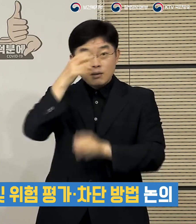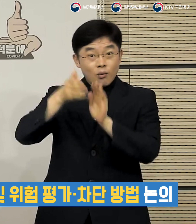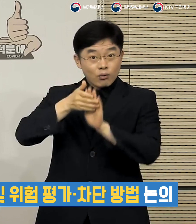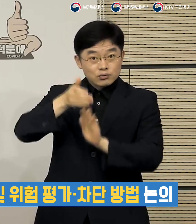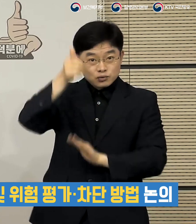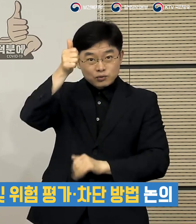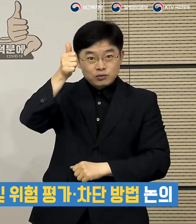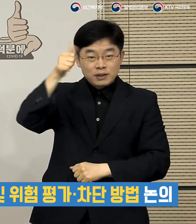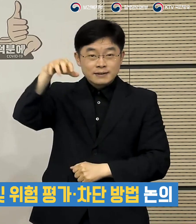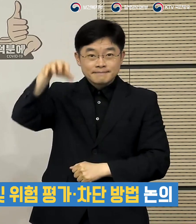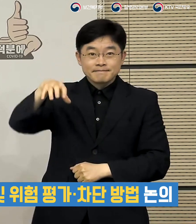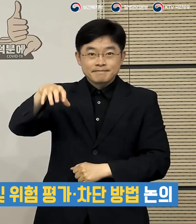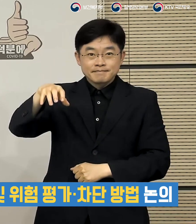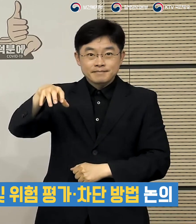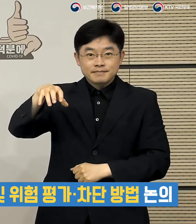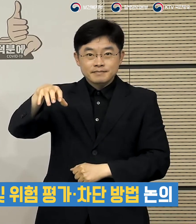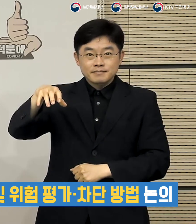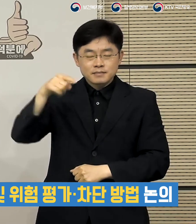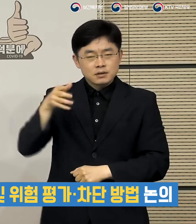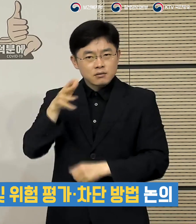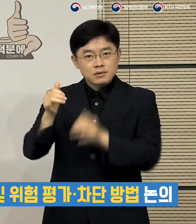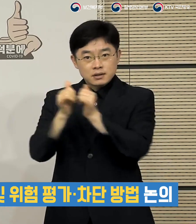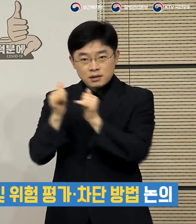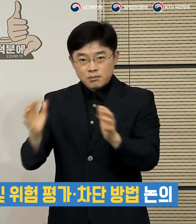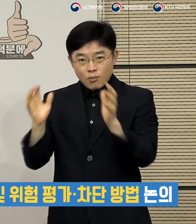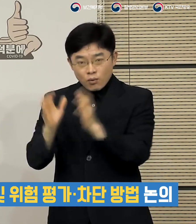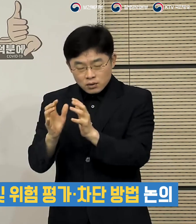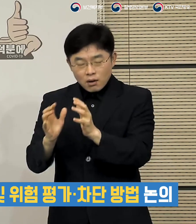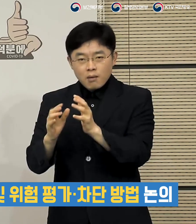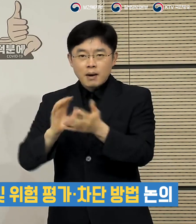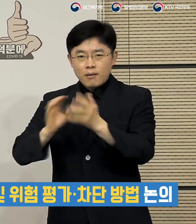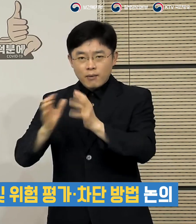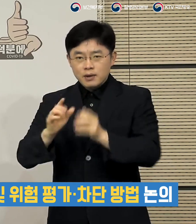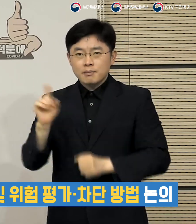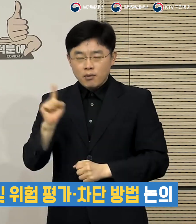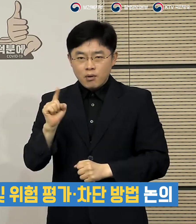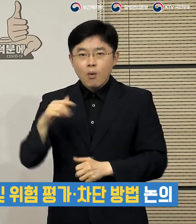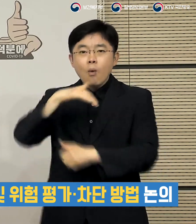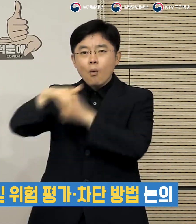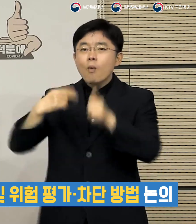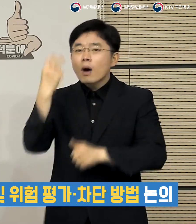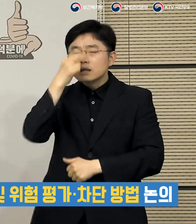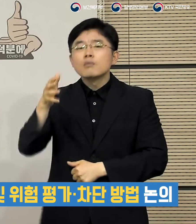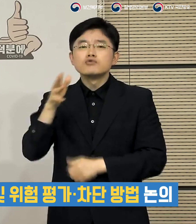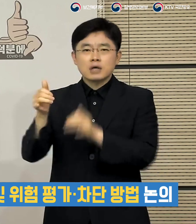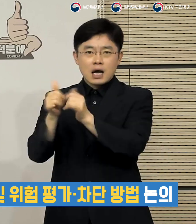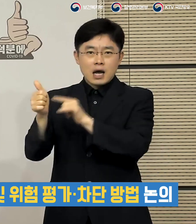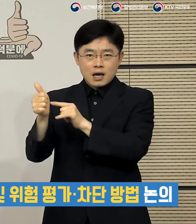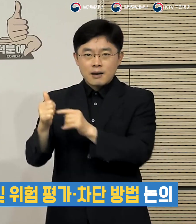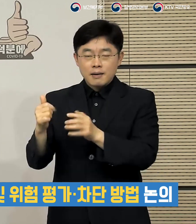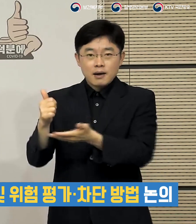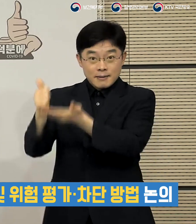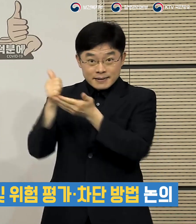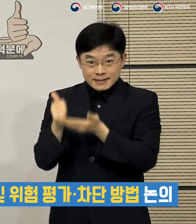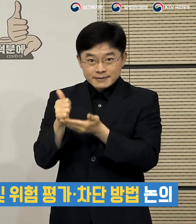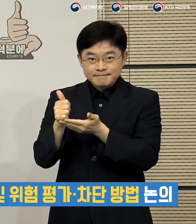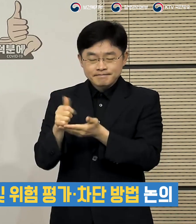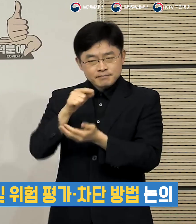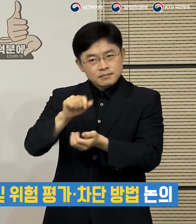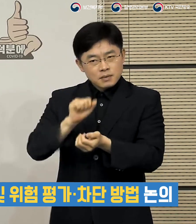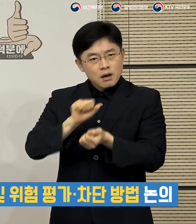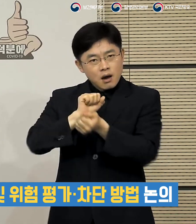중심으로 해서 관련 전문가들이 특히 환경 전문가들까지도 포함을 해서 감염의 경로와